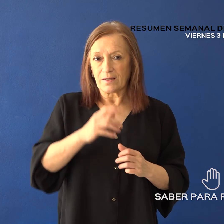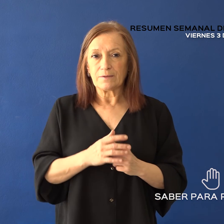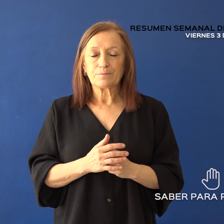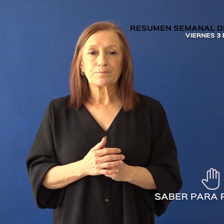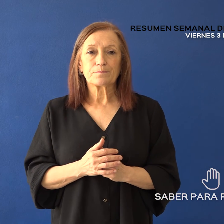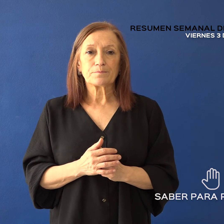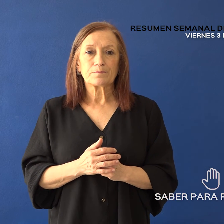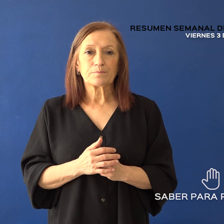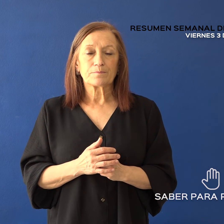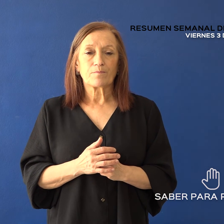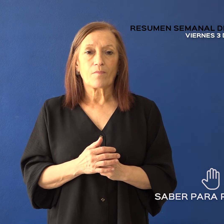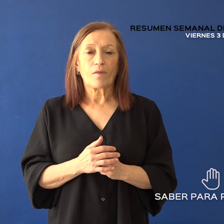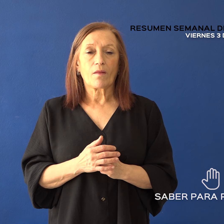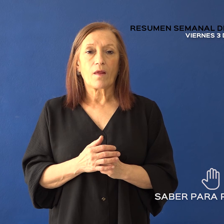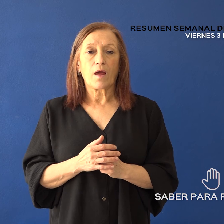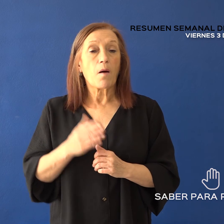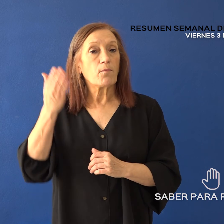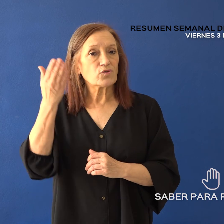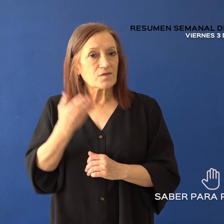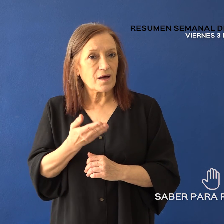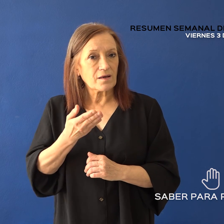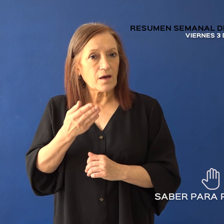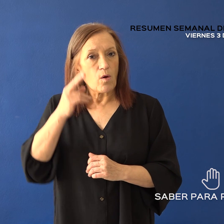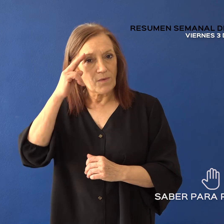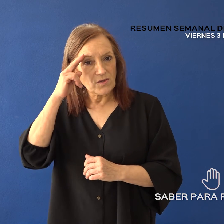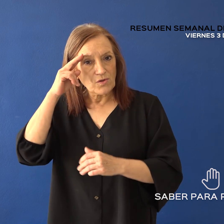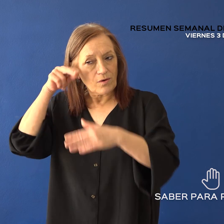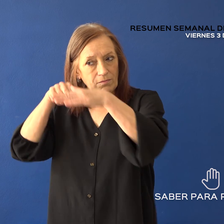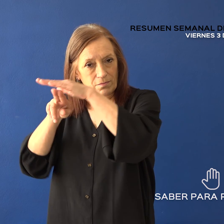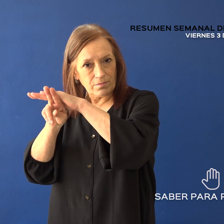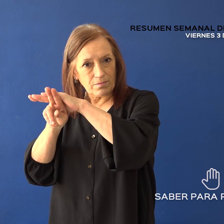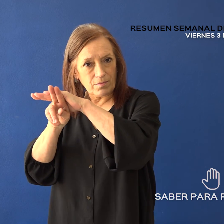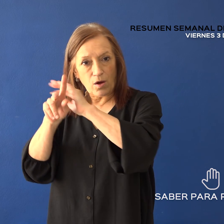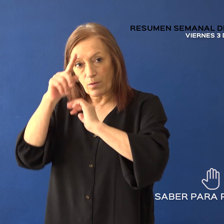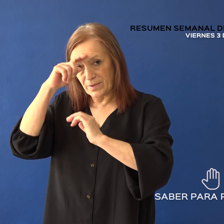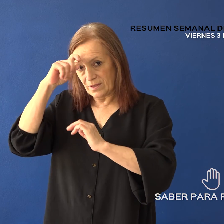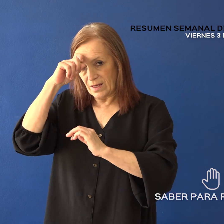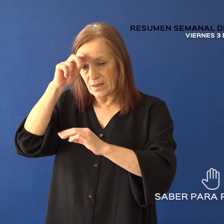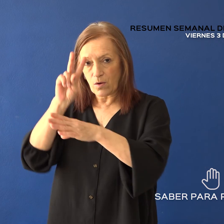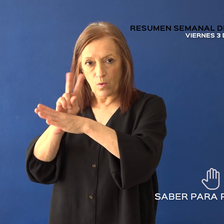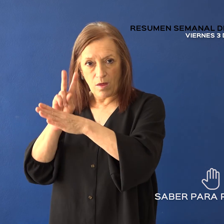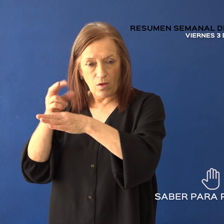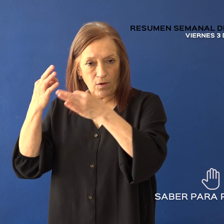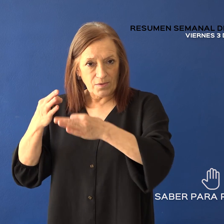En relación al porcentaje de la ocupación de camas en unidad de terapia intensiva